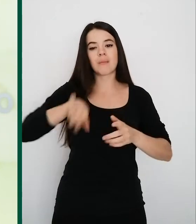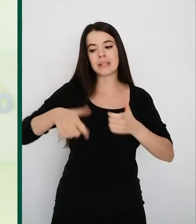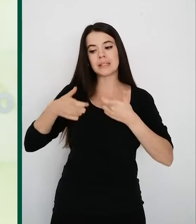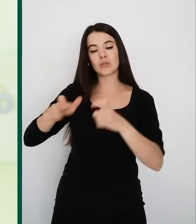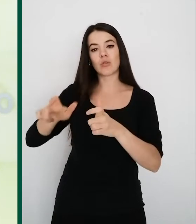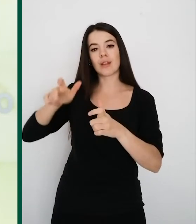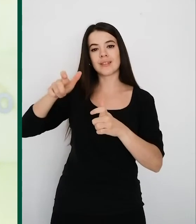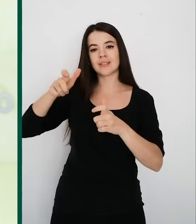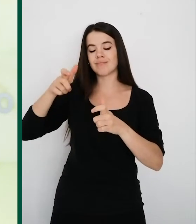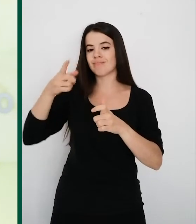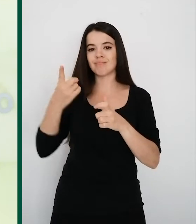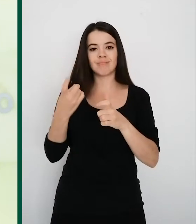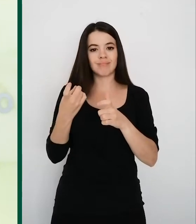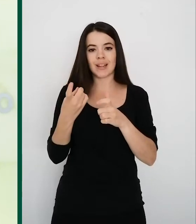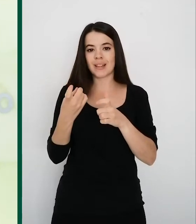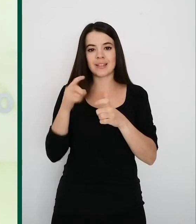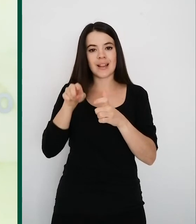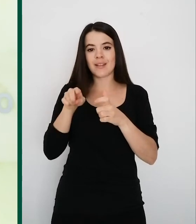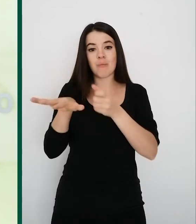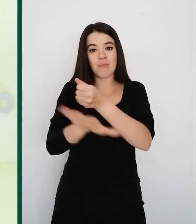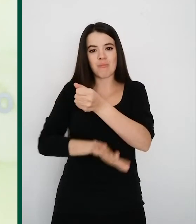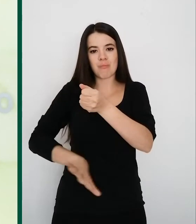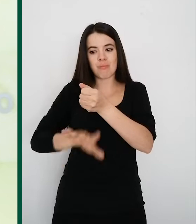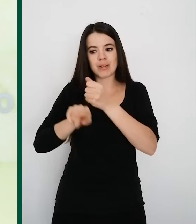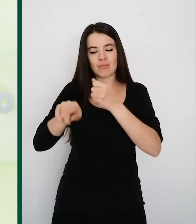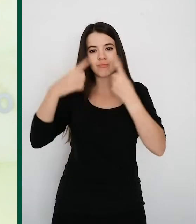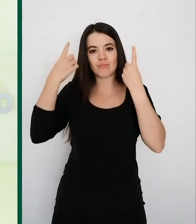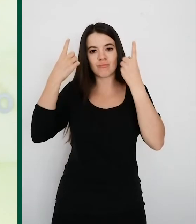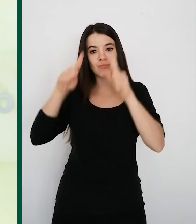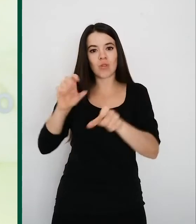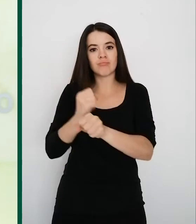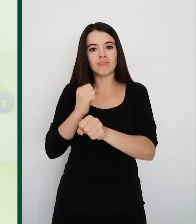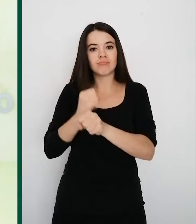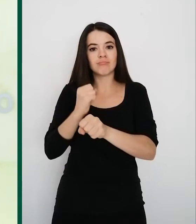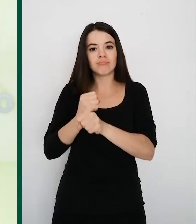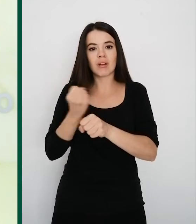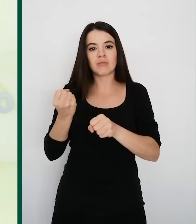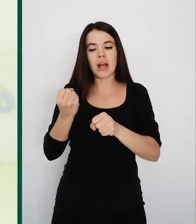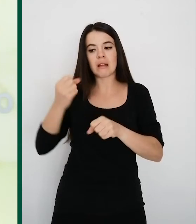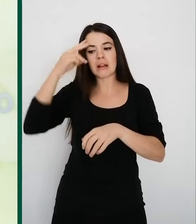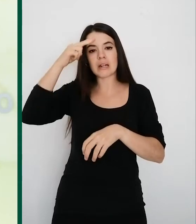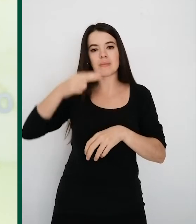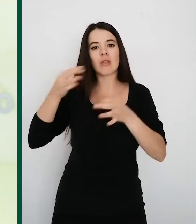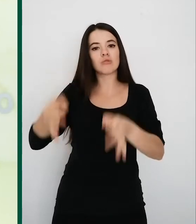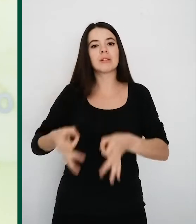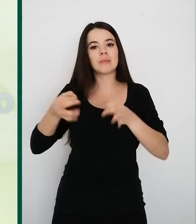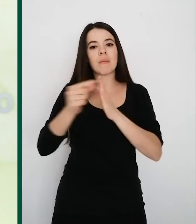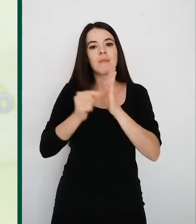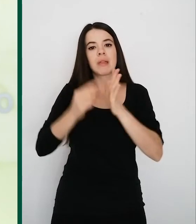que han ellos solos aprendido también a seguir trabajando a la vez que respetaban todas las medidas de seguridad. Hemos